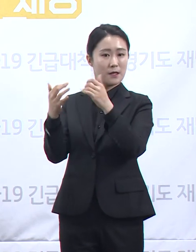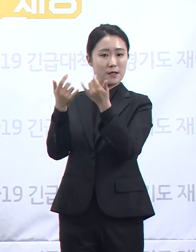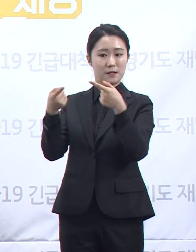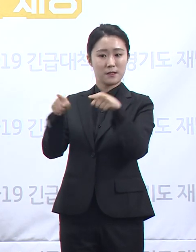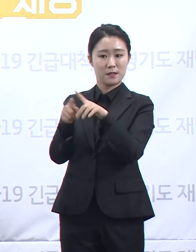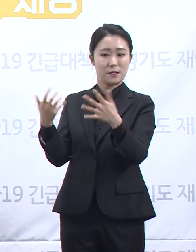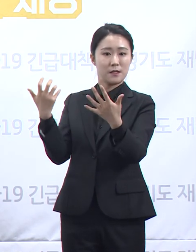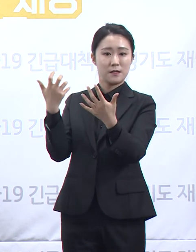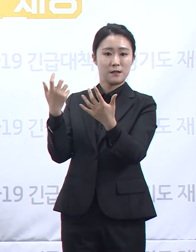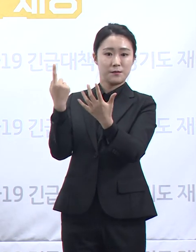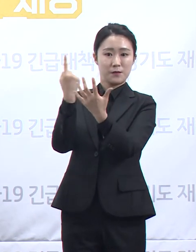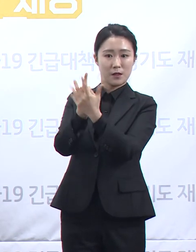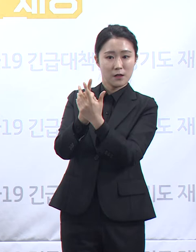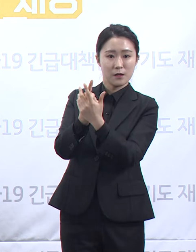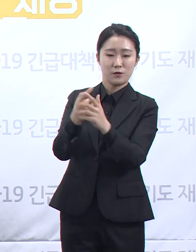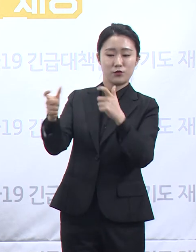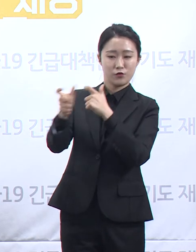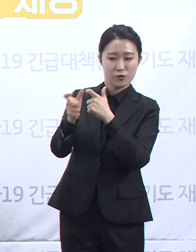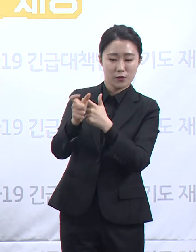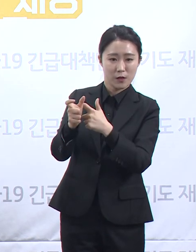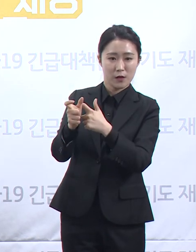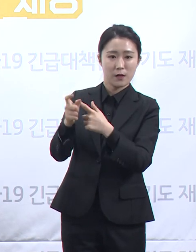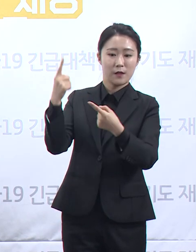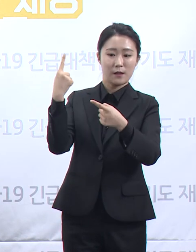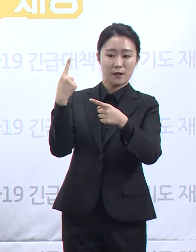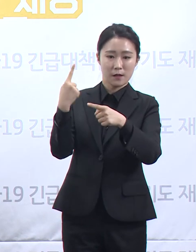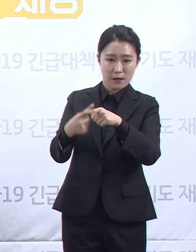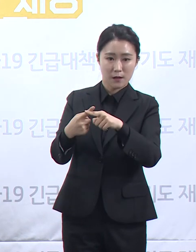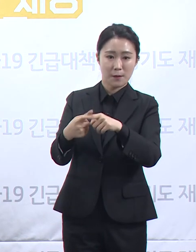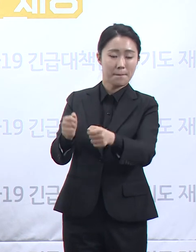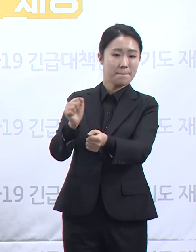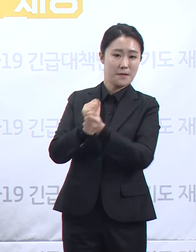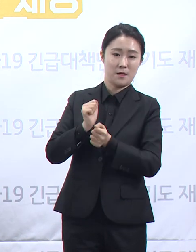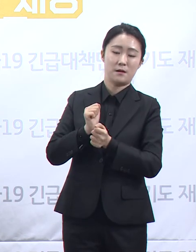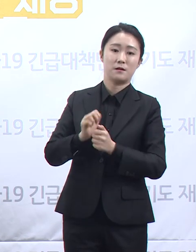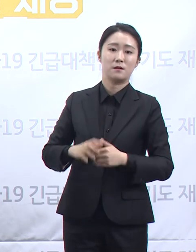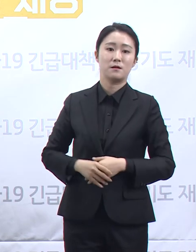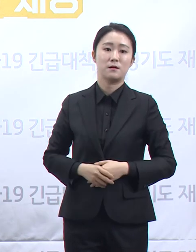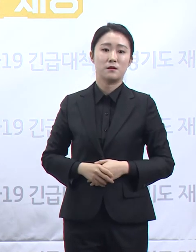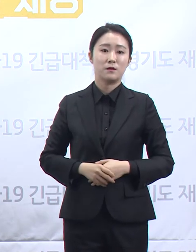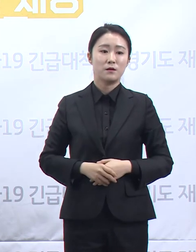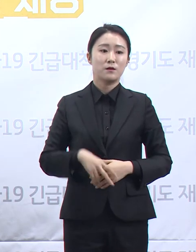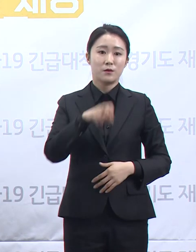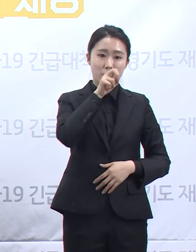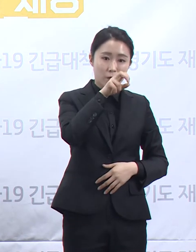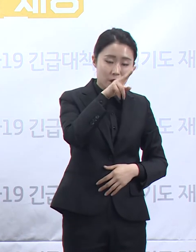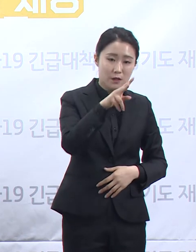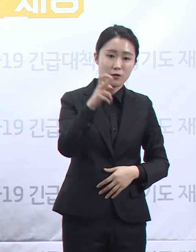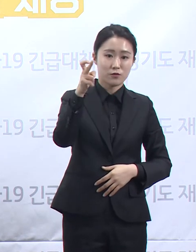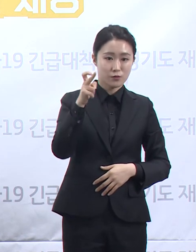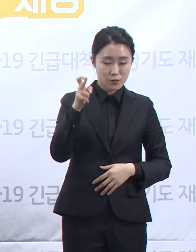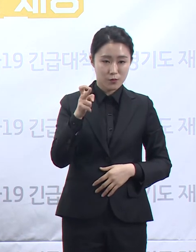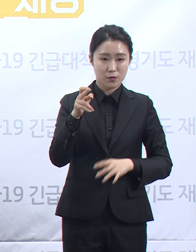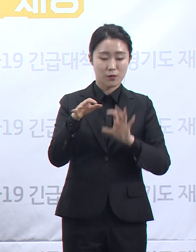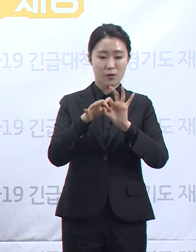것으로 추정됩니다. 용인 군포시 확진자를 포함한 총 6명이 관련된 확진 판정을 받았습니다.